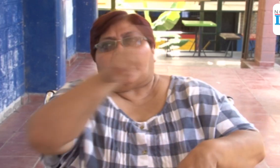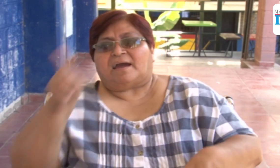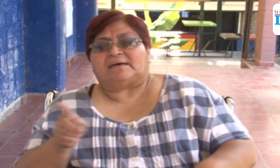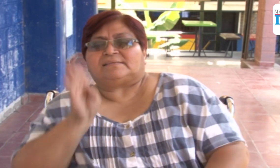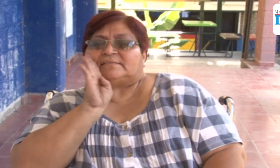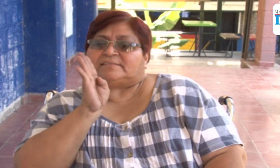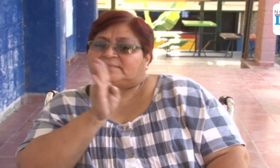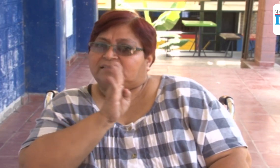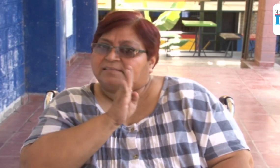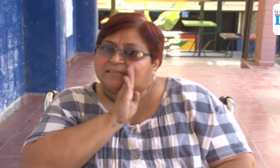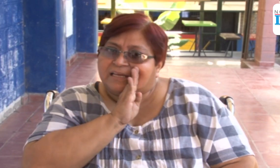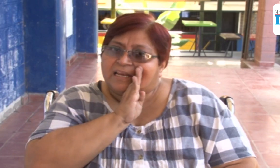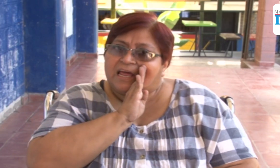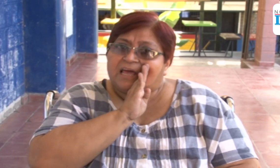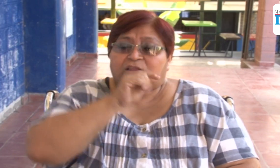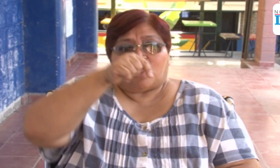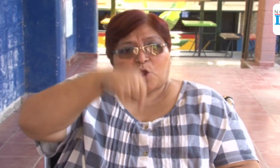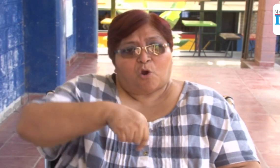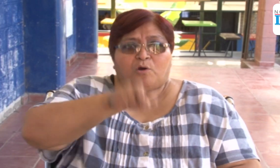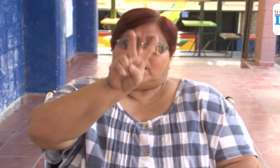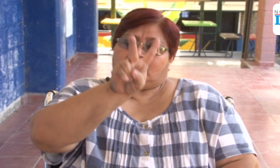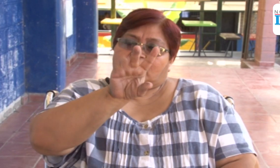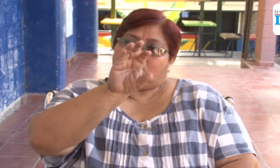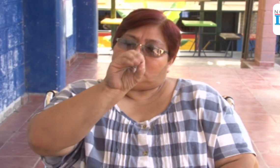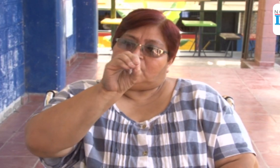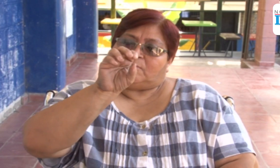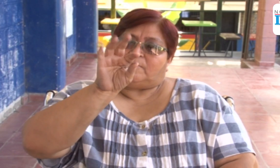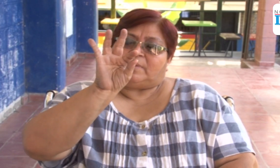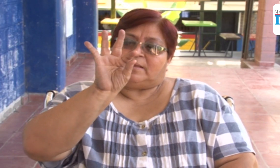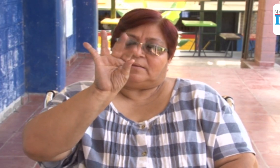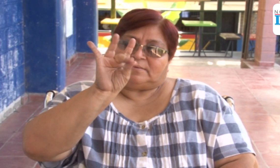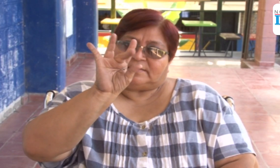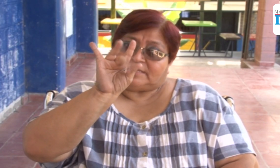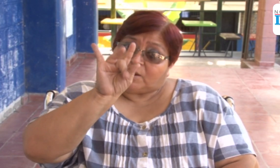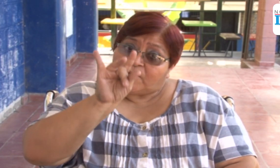fundó hace casi 20 años y tienen 141 estudiantes.